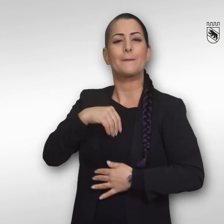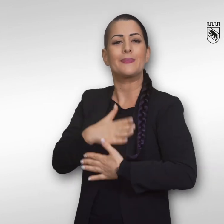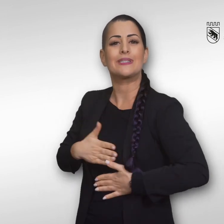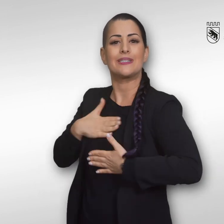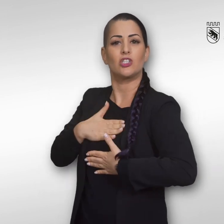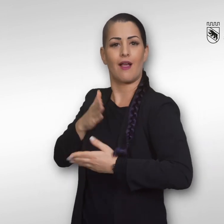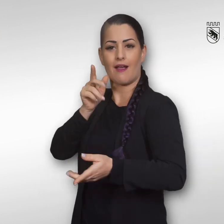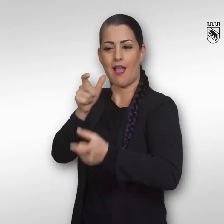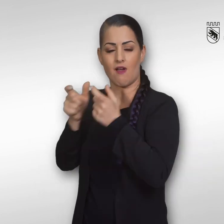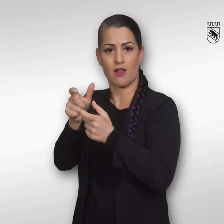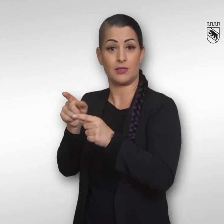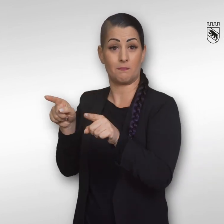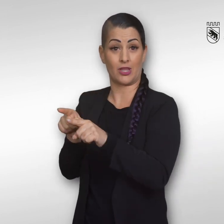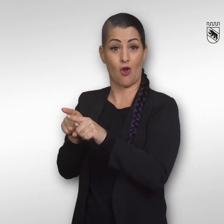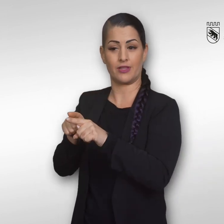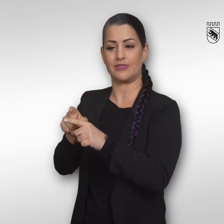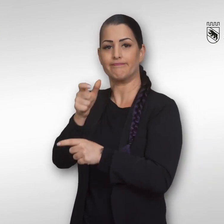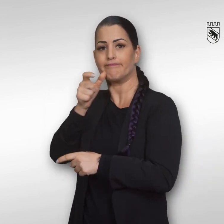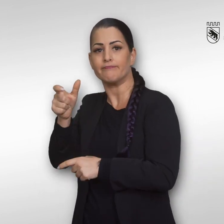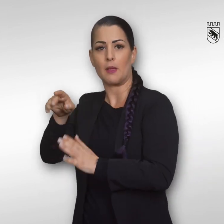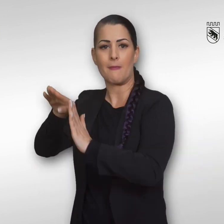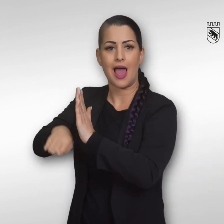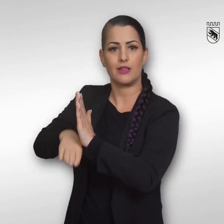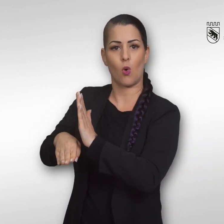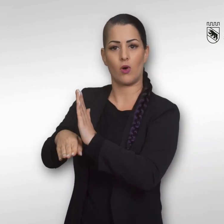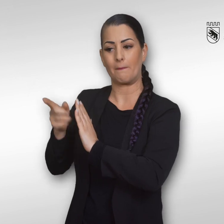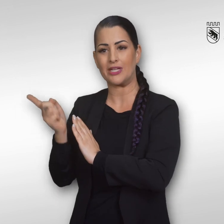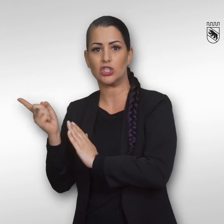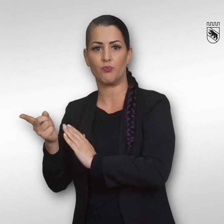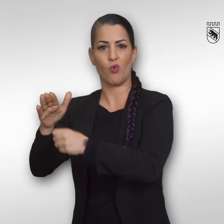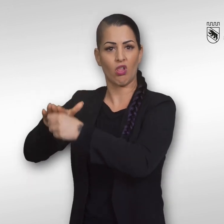Psychische Gewalt sind zum Beispiel Beleidigungen, Beschimpfungen und Drohungen.